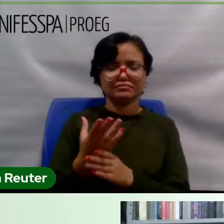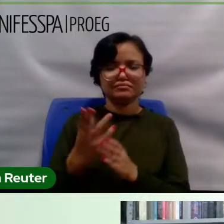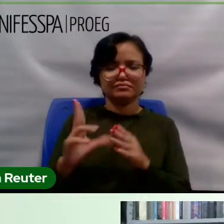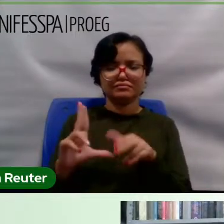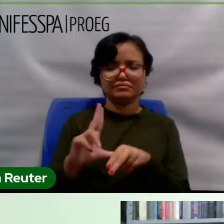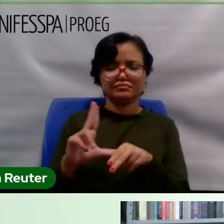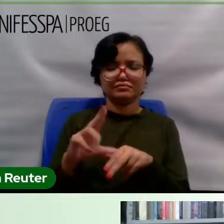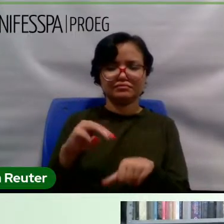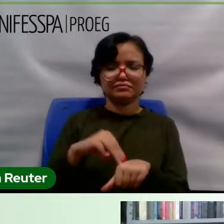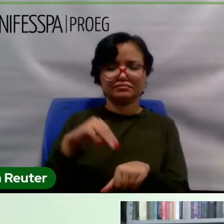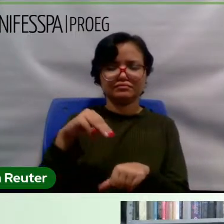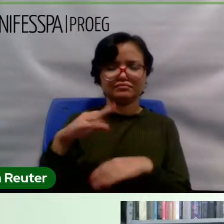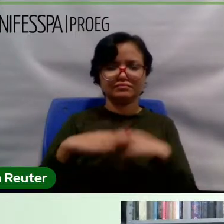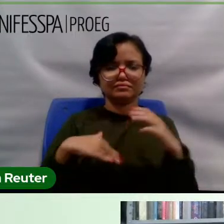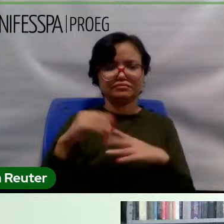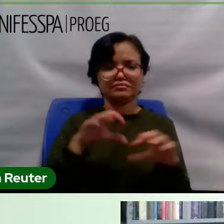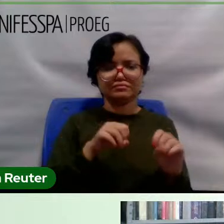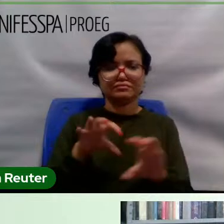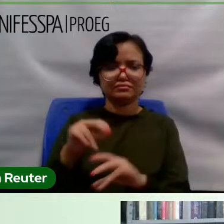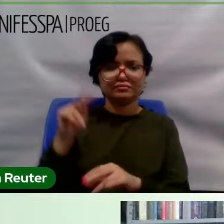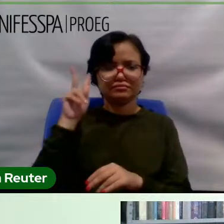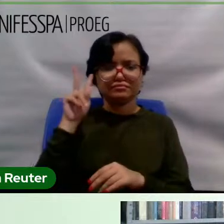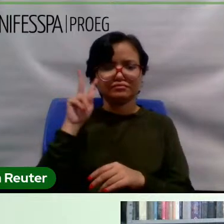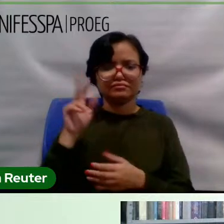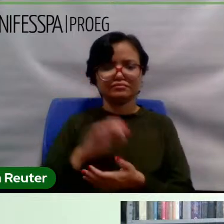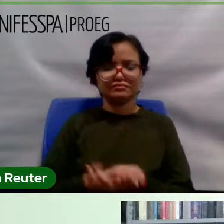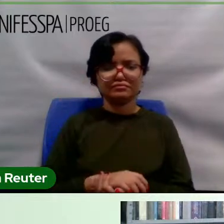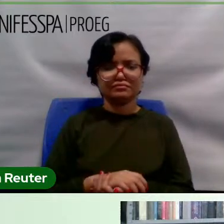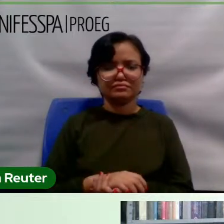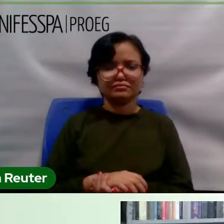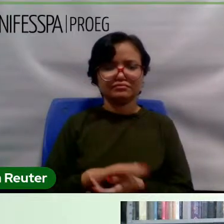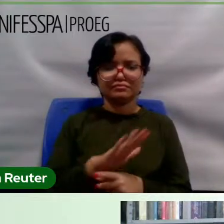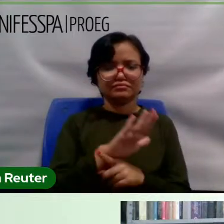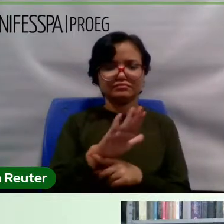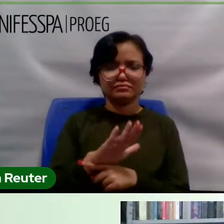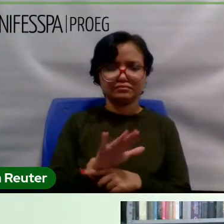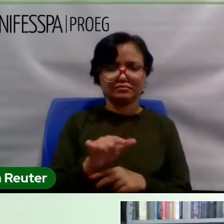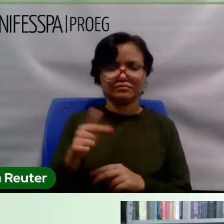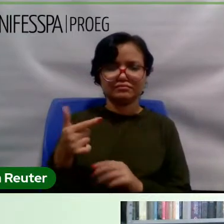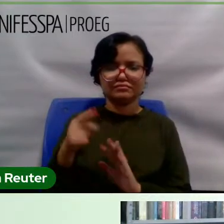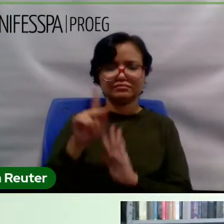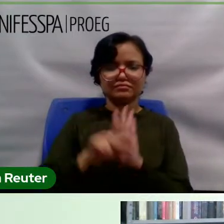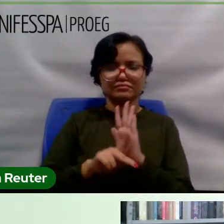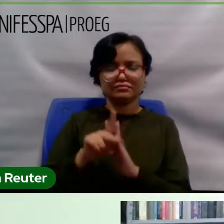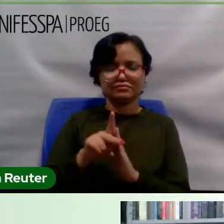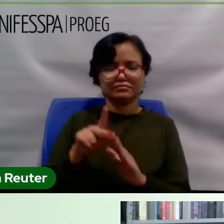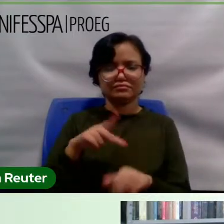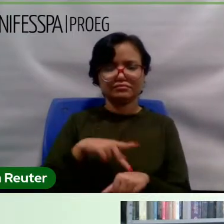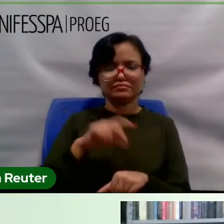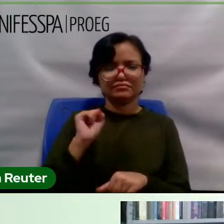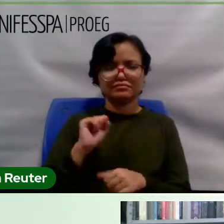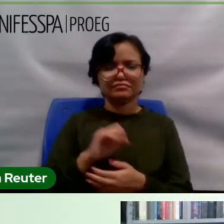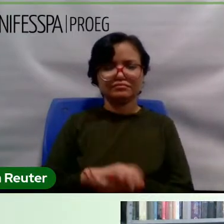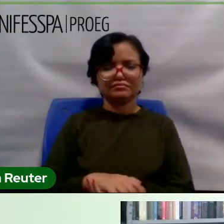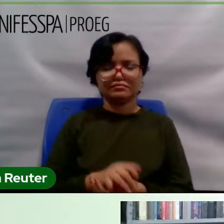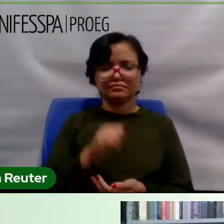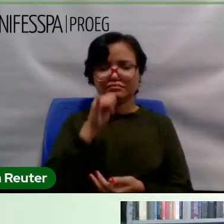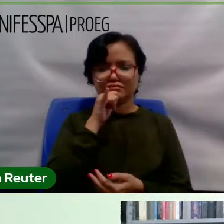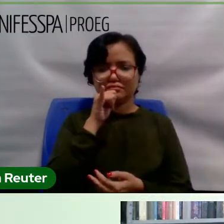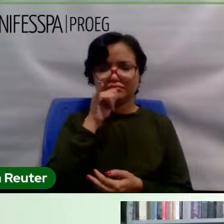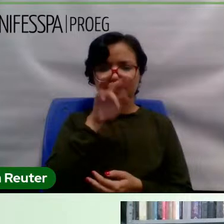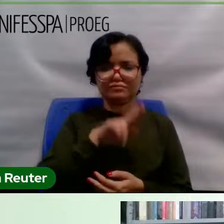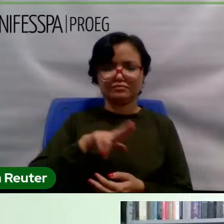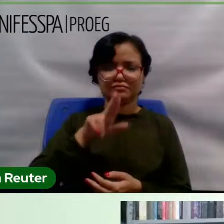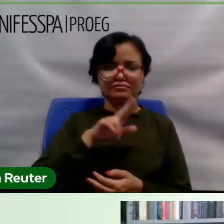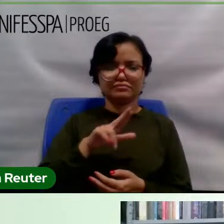Mestrado Profissional Ensino de História. Ela é colaboradora de outros programas de pós-graduação, como aquele da Universidade Federal do Amapá,